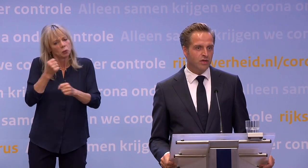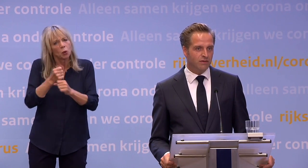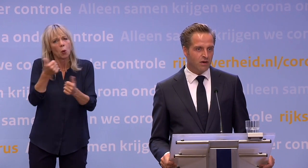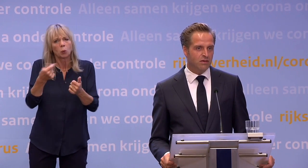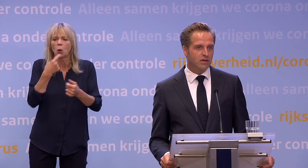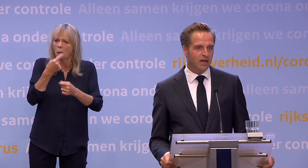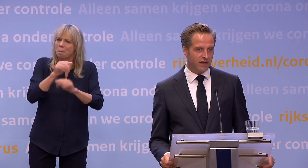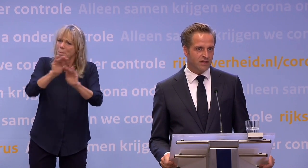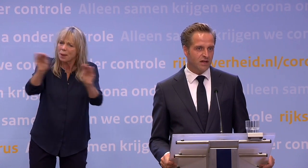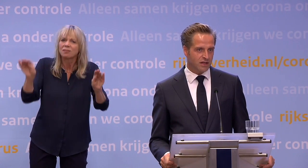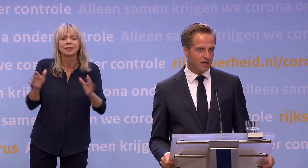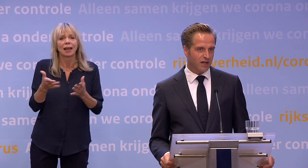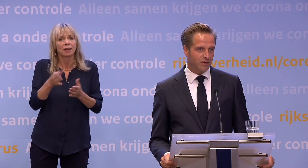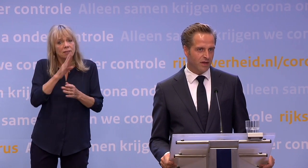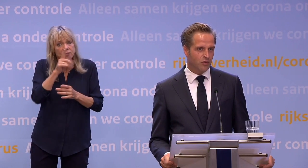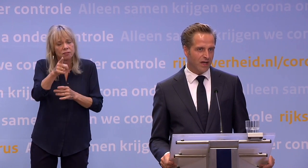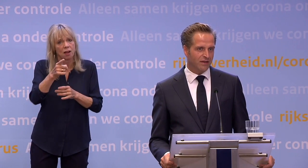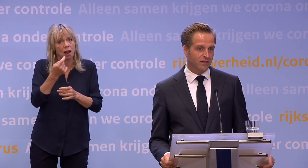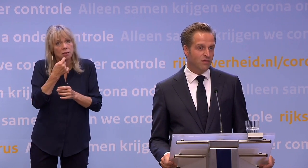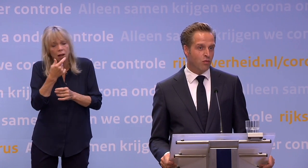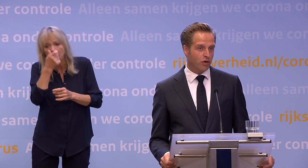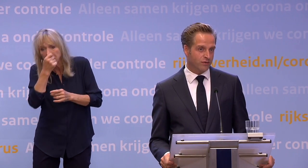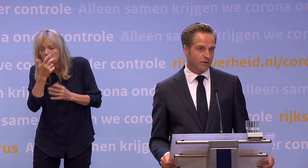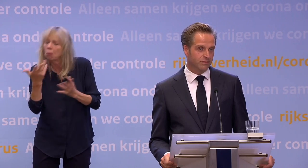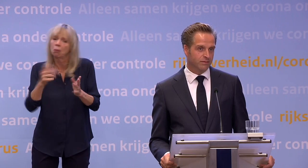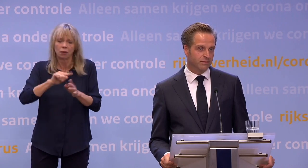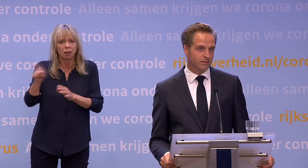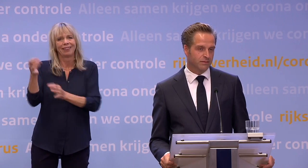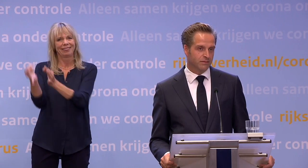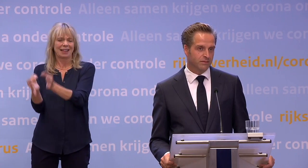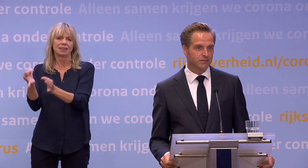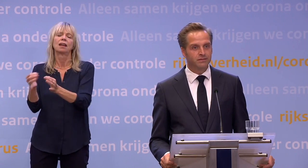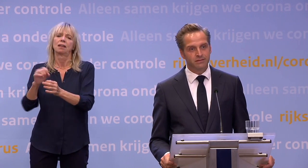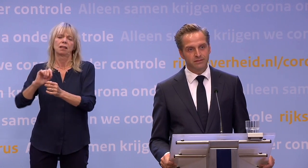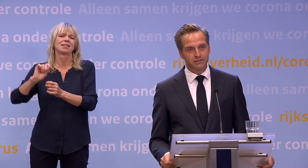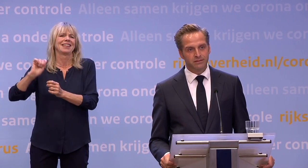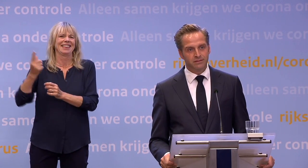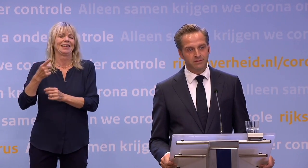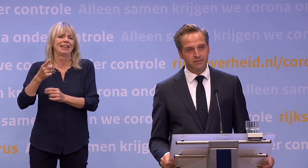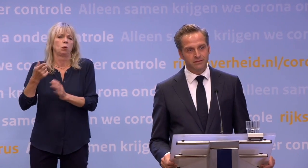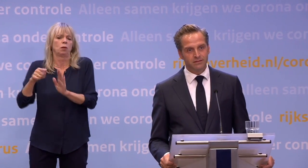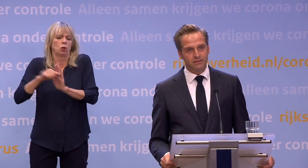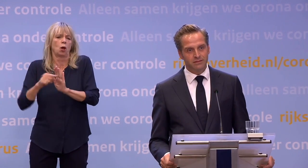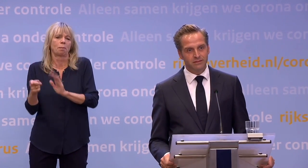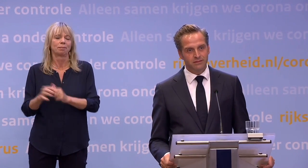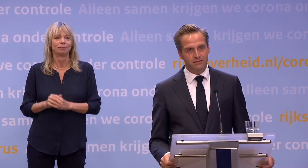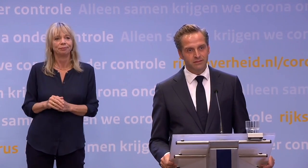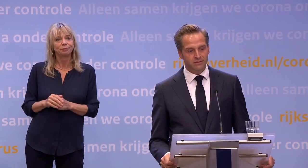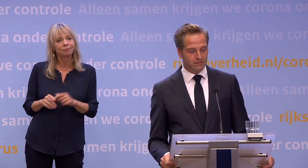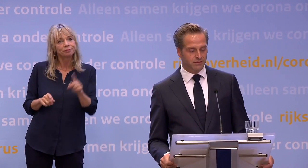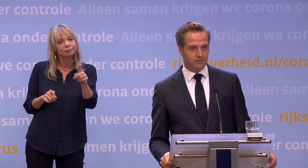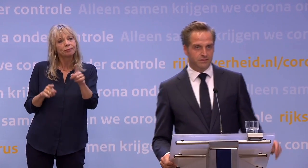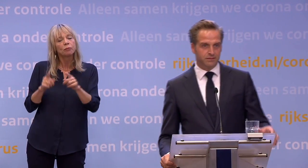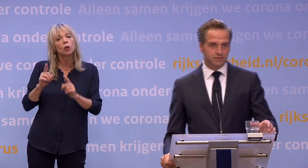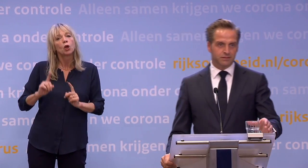stoer doen. Gewoon gaan testen als je klachten hebt. En dat moet echt de nieuwe moris worden. Ik nog een vraag over toerisme, want het is een beetje